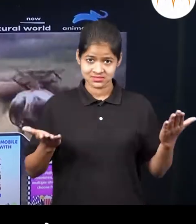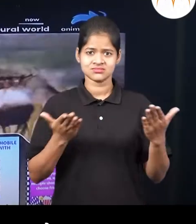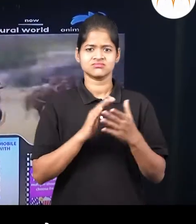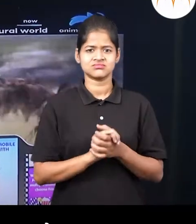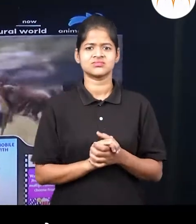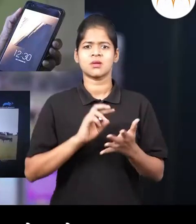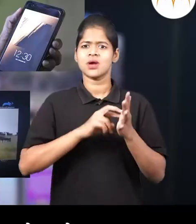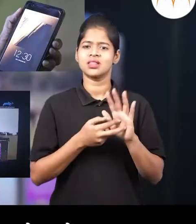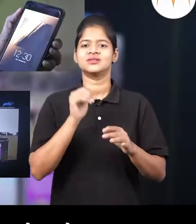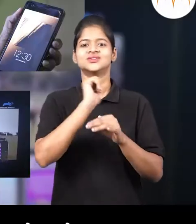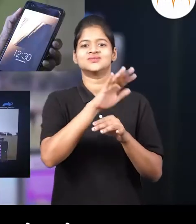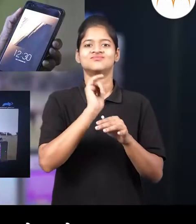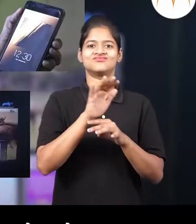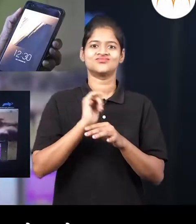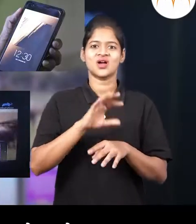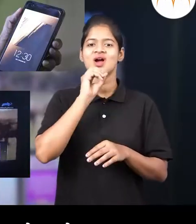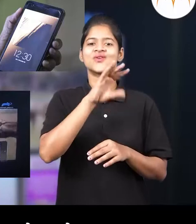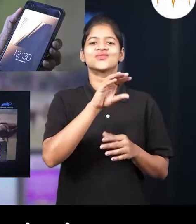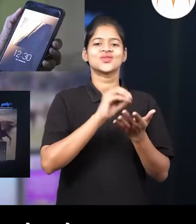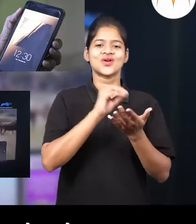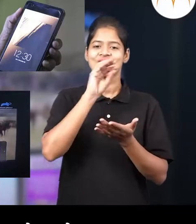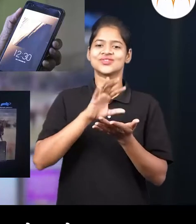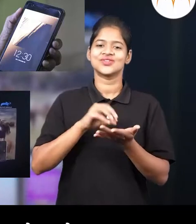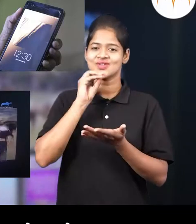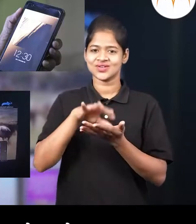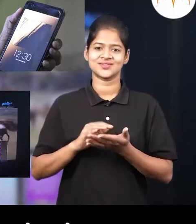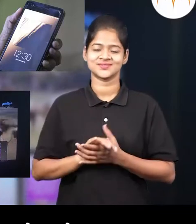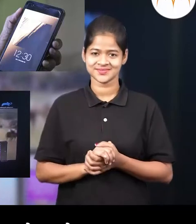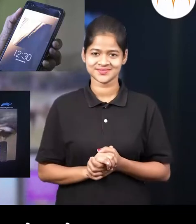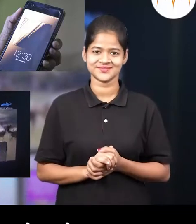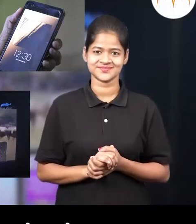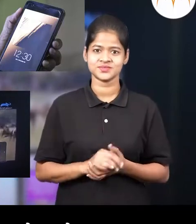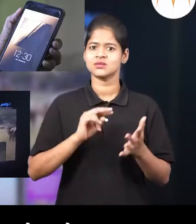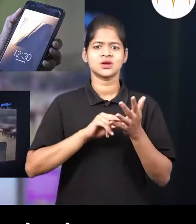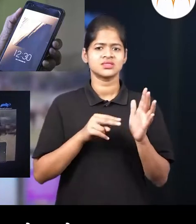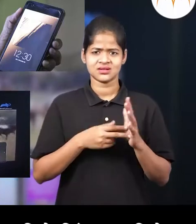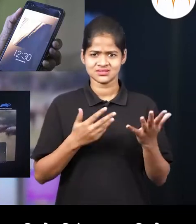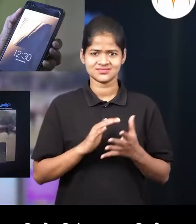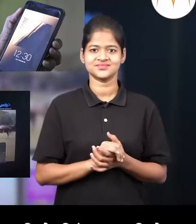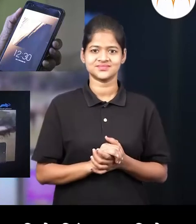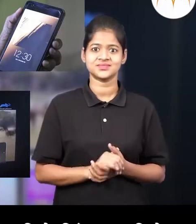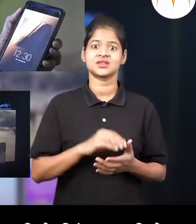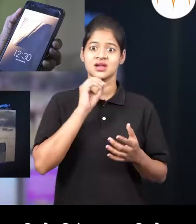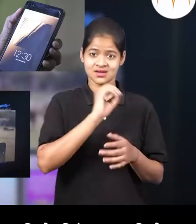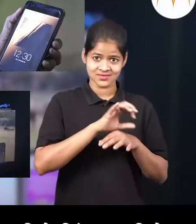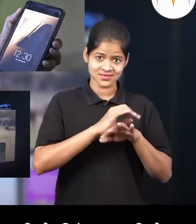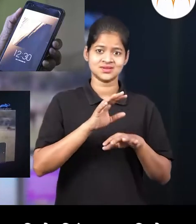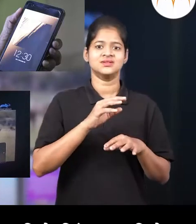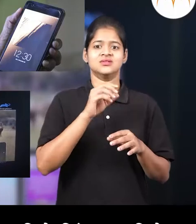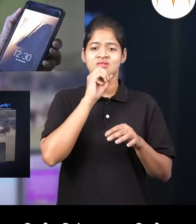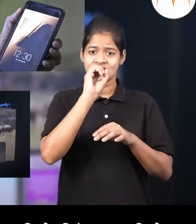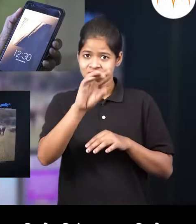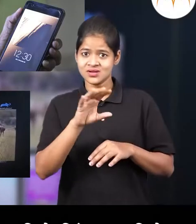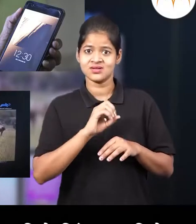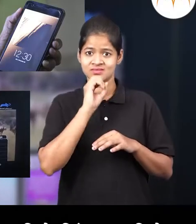तो। ही सर्व साधन, संदेश वहनाची साधना है। संदेश वहन मन्जे